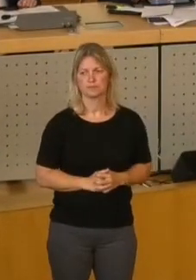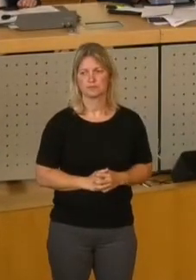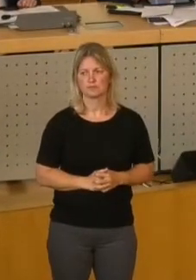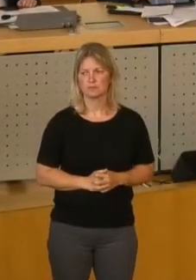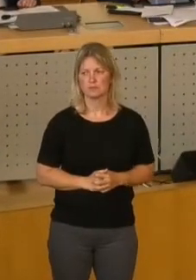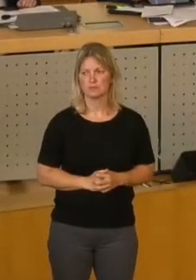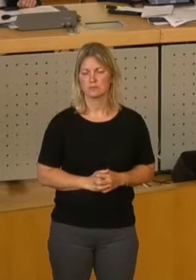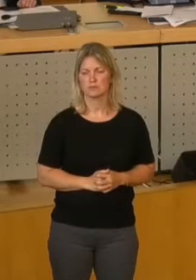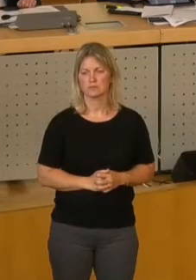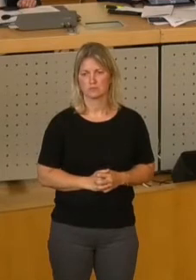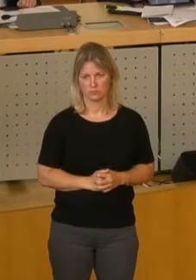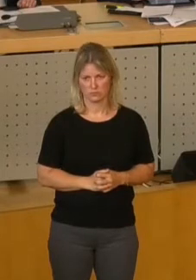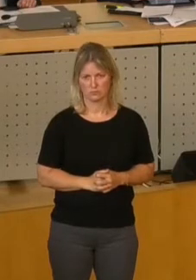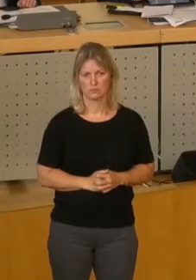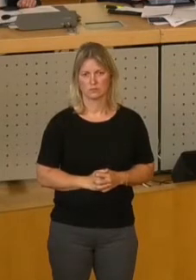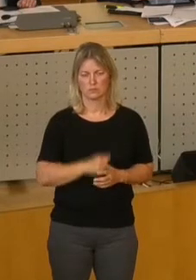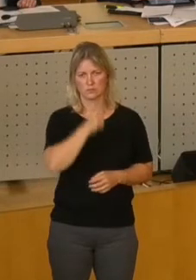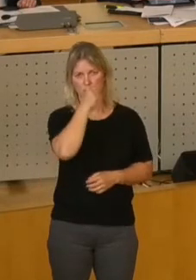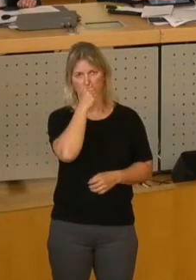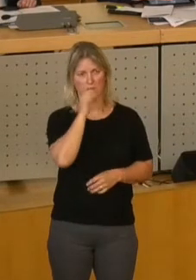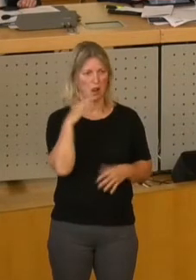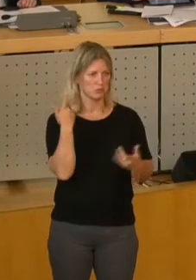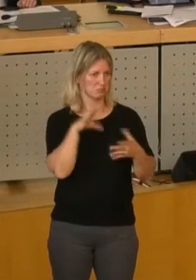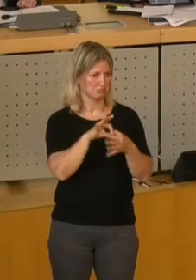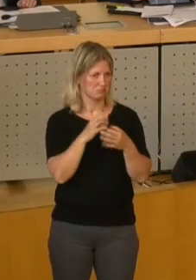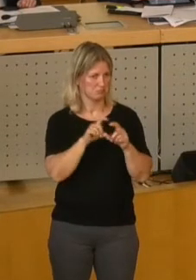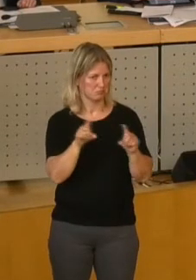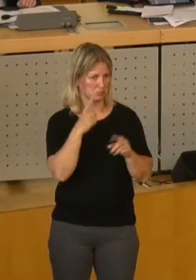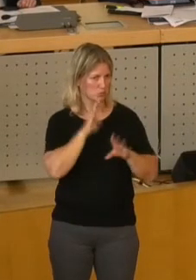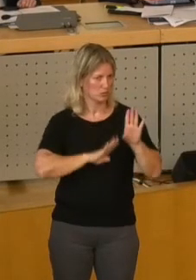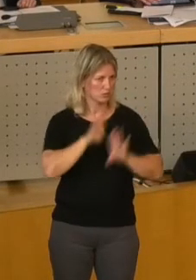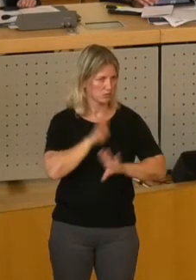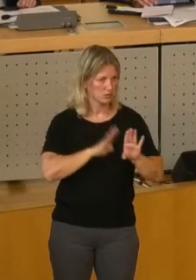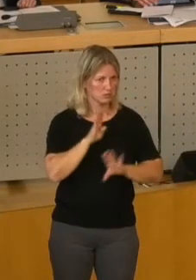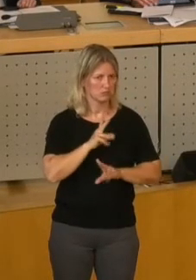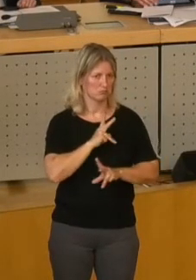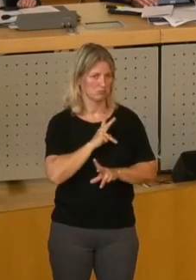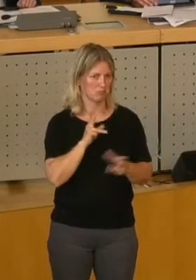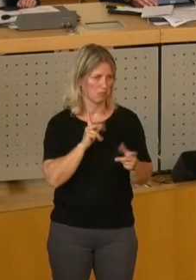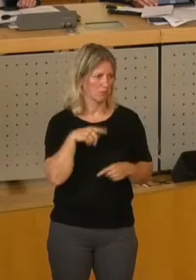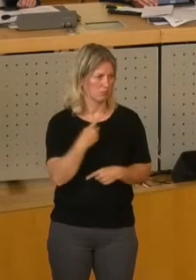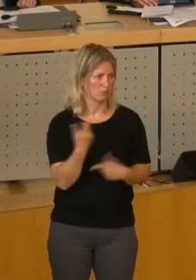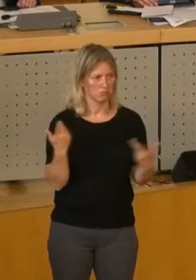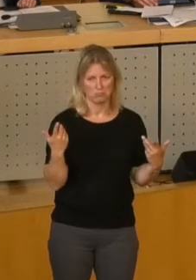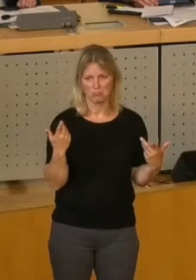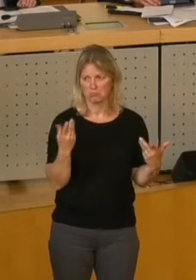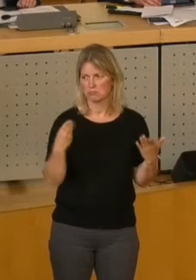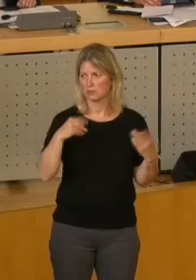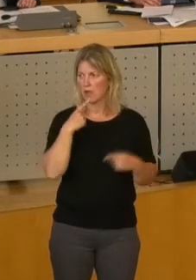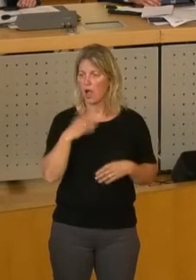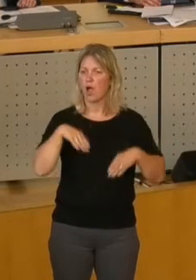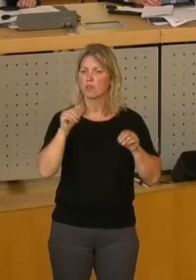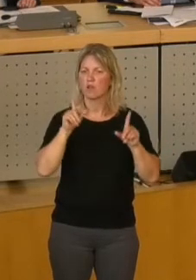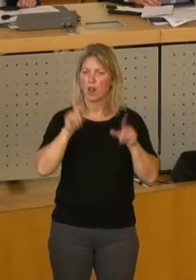Ein formal mit Übernahme ist da nichts mehr, sondern das müssen wir dann abstimmen. Aber das kann man ja im Prinzip dann mit Stimmverhalten artikulieren. Wir steigen ein